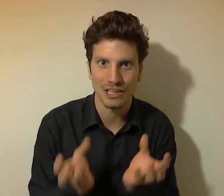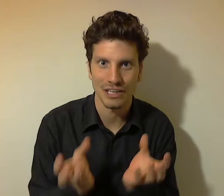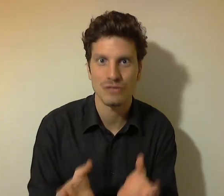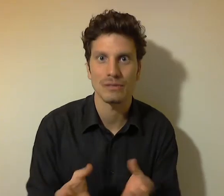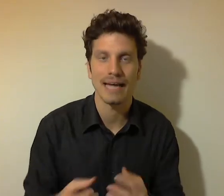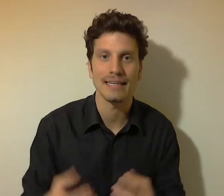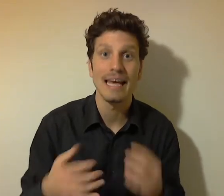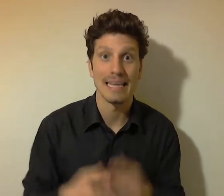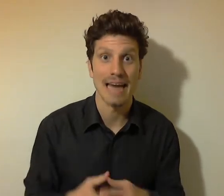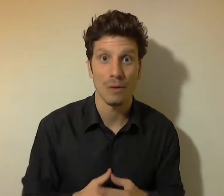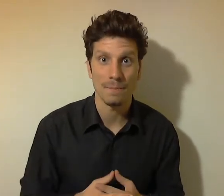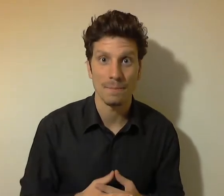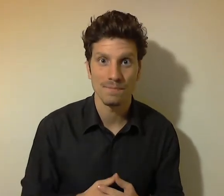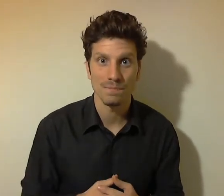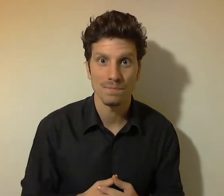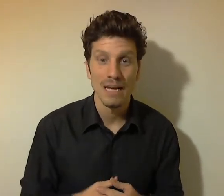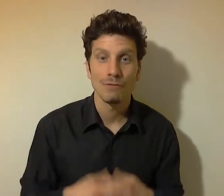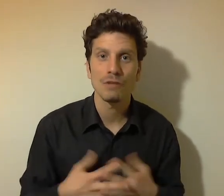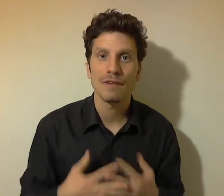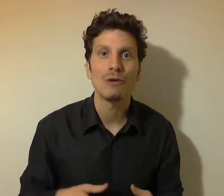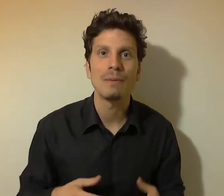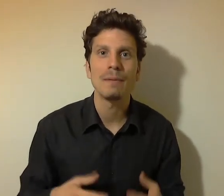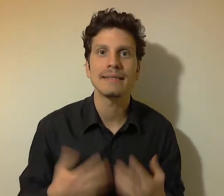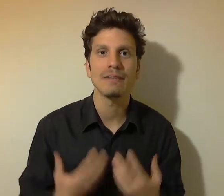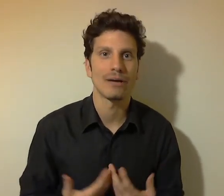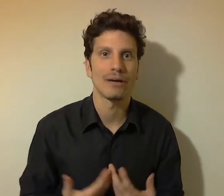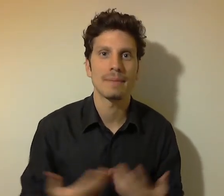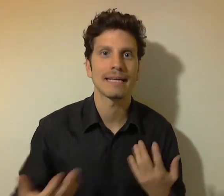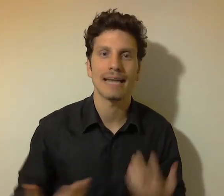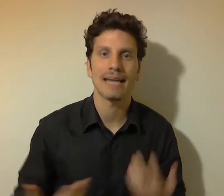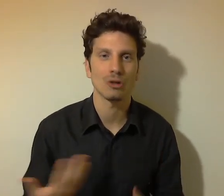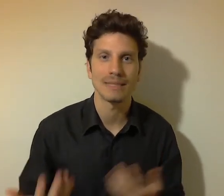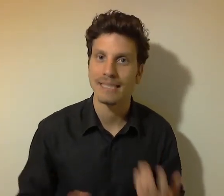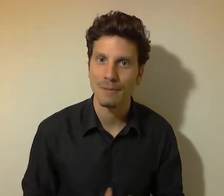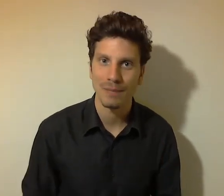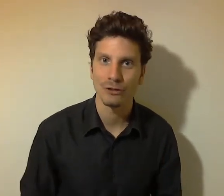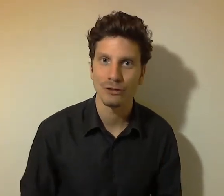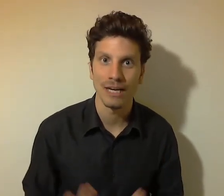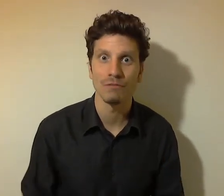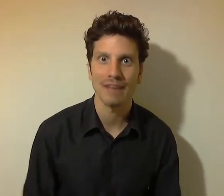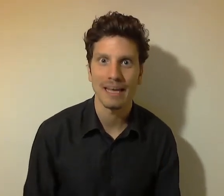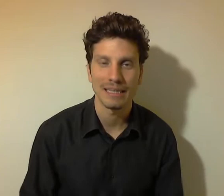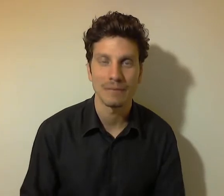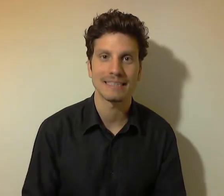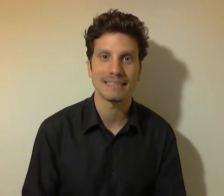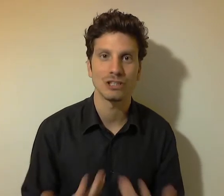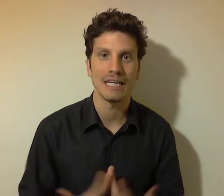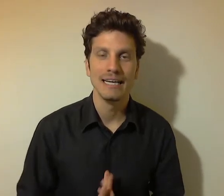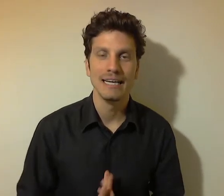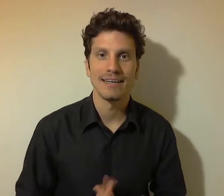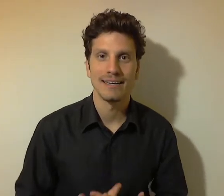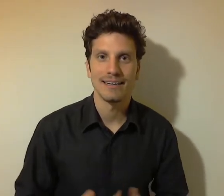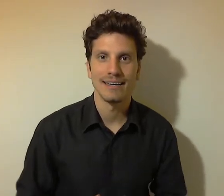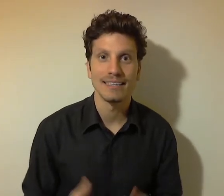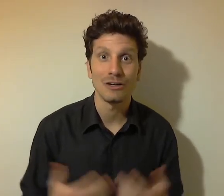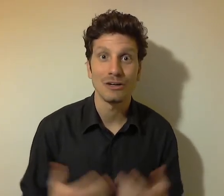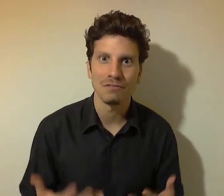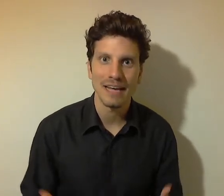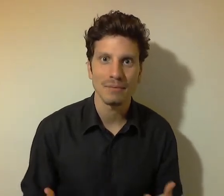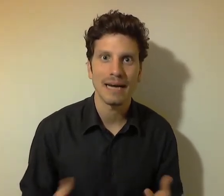risultati, in aula. Voglio fare i complimenti davvero, anche perché tra l'altro mi state riempendo di inconferme, di messaggi di conferma